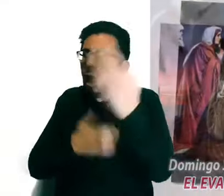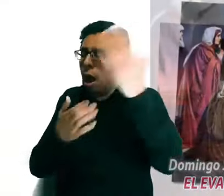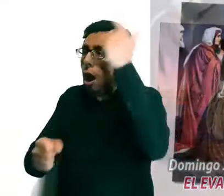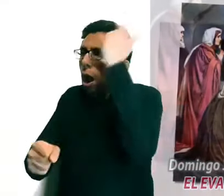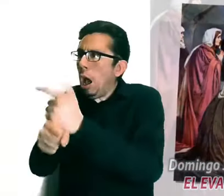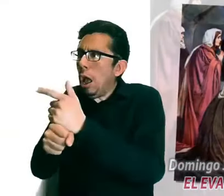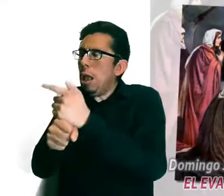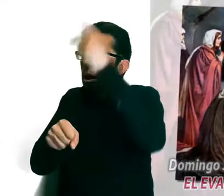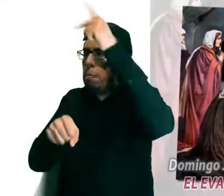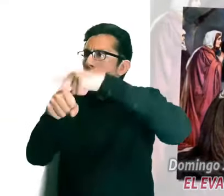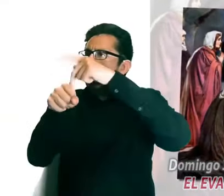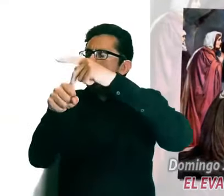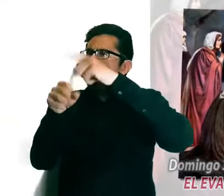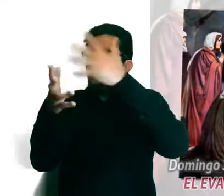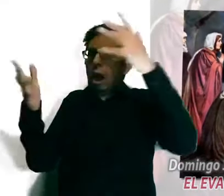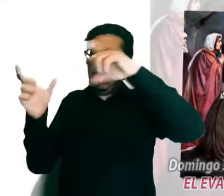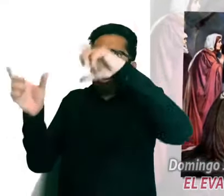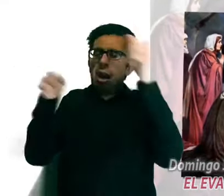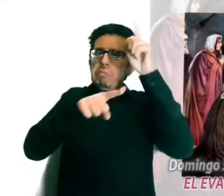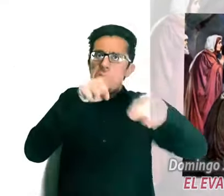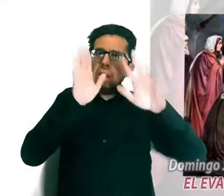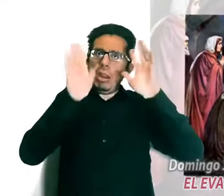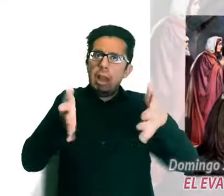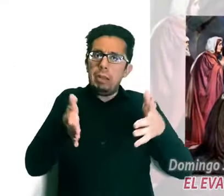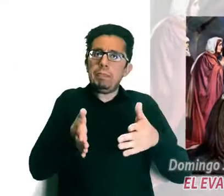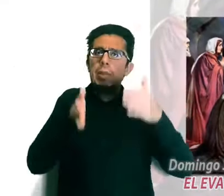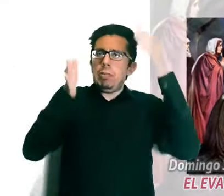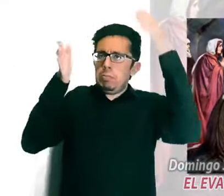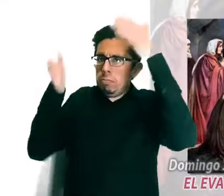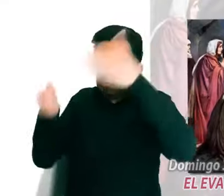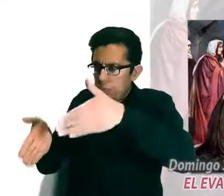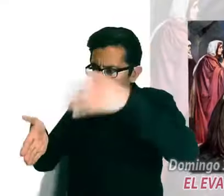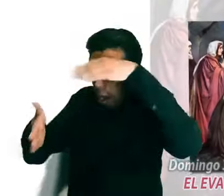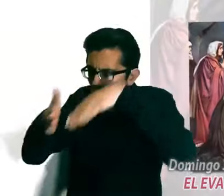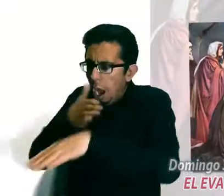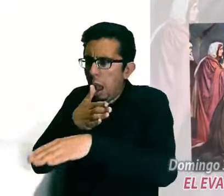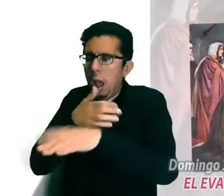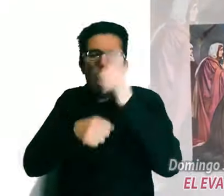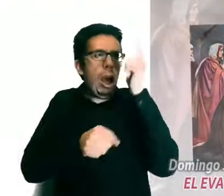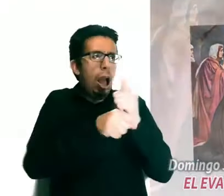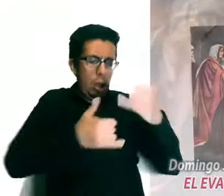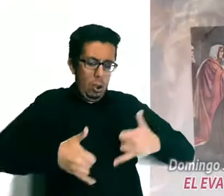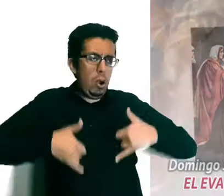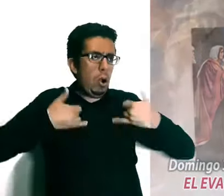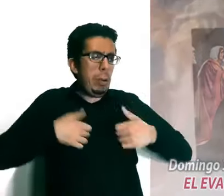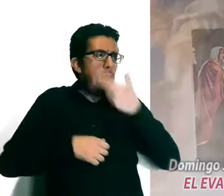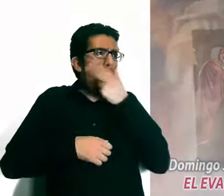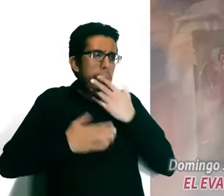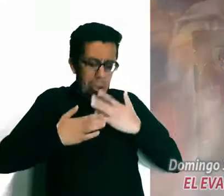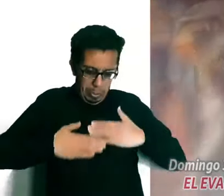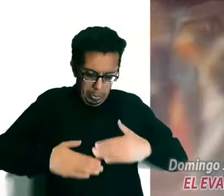a un joven, vestido con una túnica blanca, sentado en el lado derecho, y se llenaron de miedo.